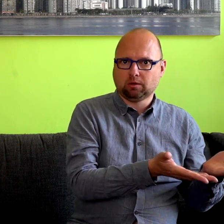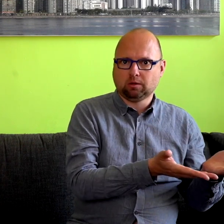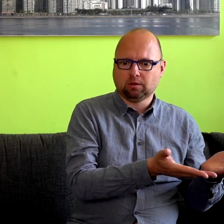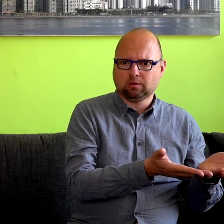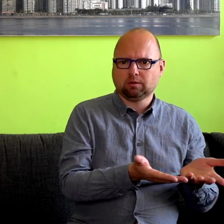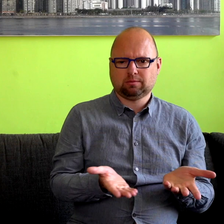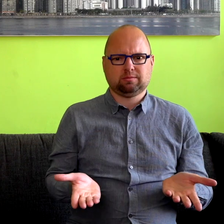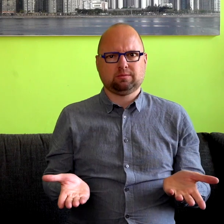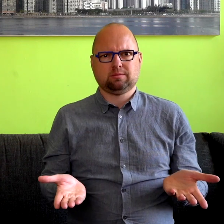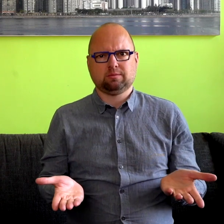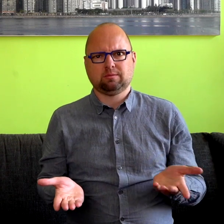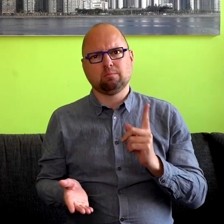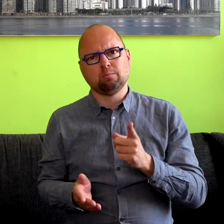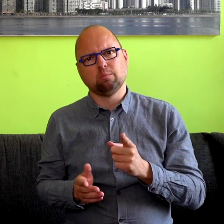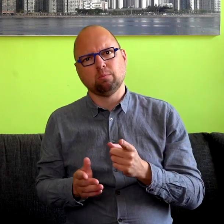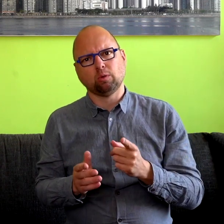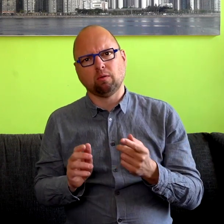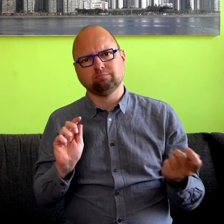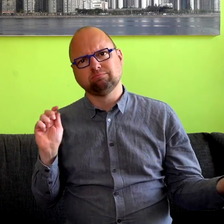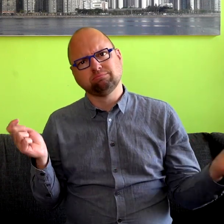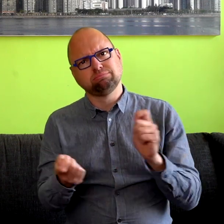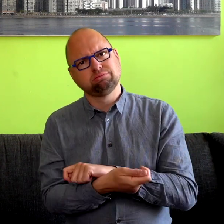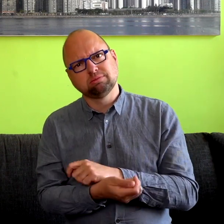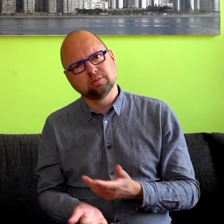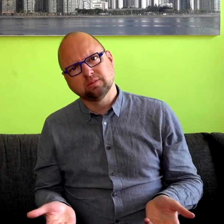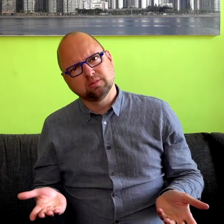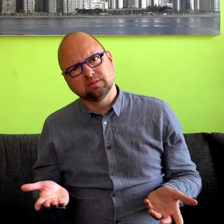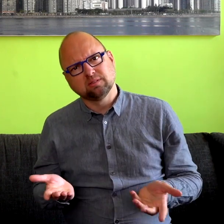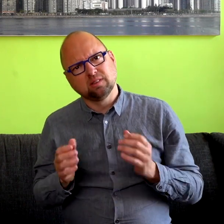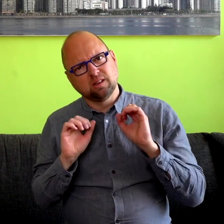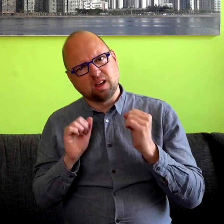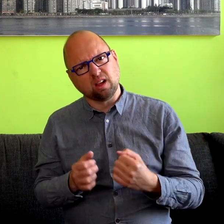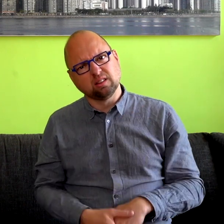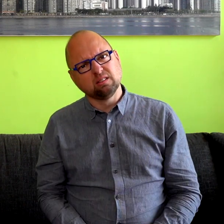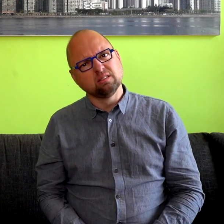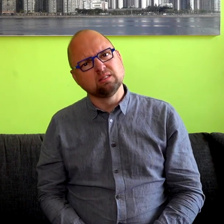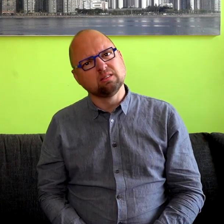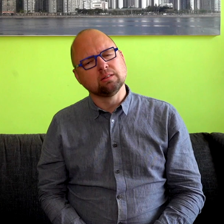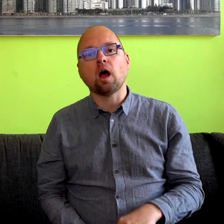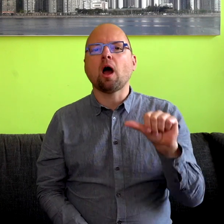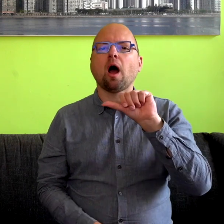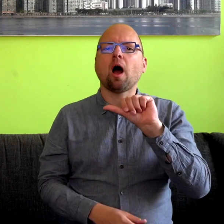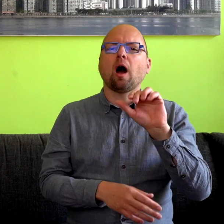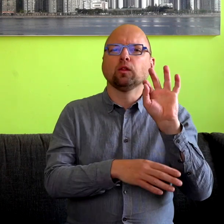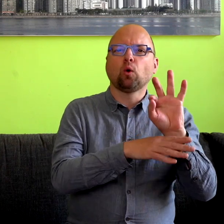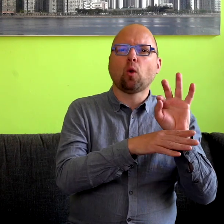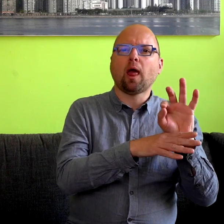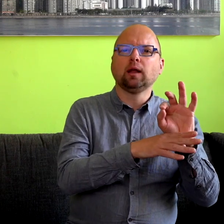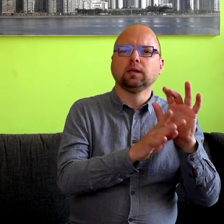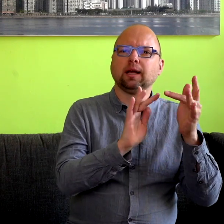Daar moet toch iets aan te veranderen zijn, zou je zeggen. Ik kom daar in een ander webcollege ook nog op